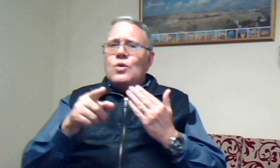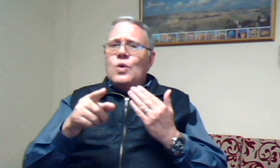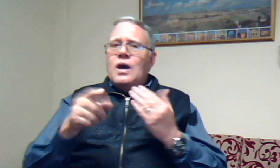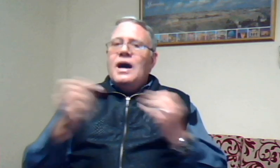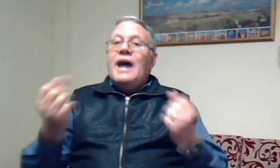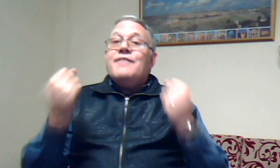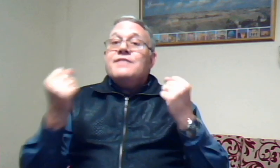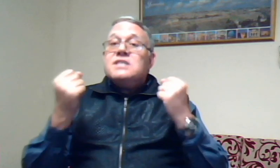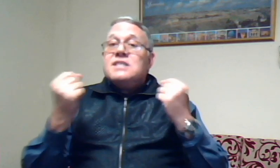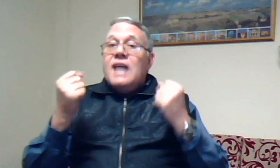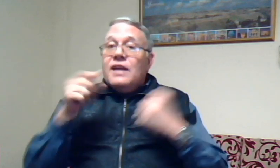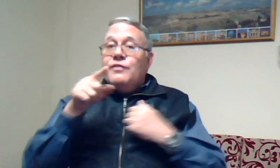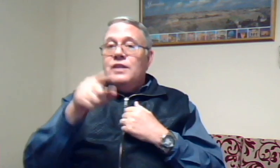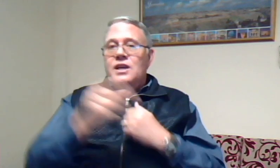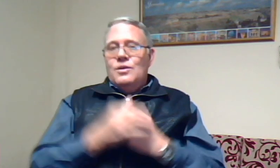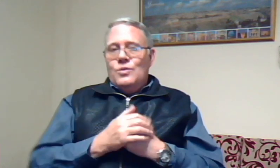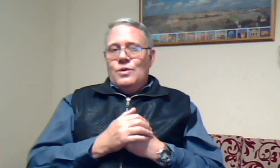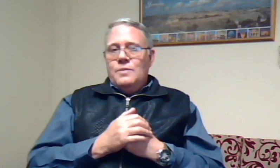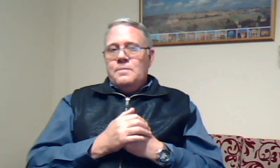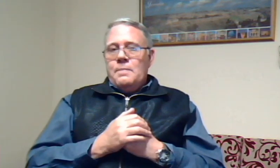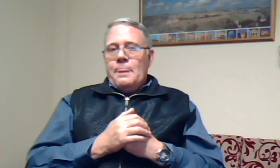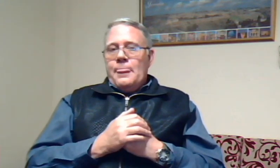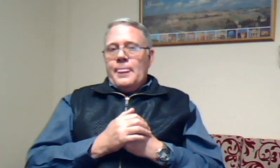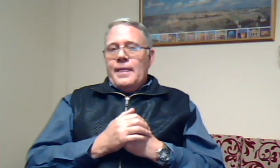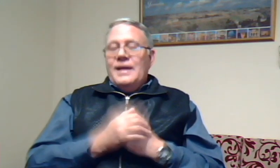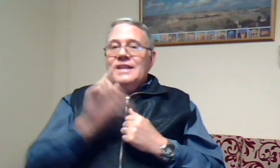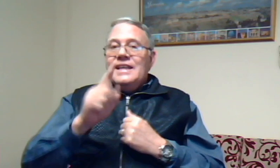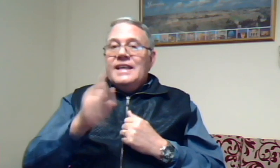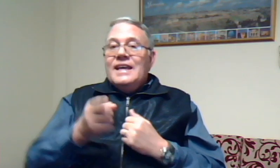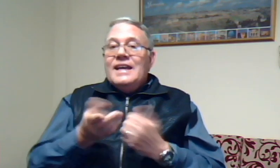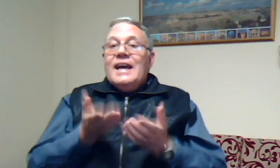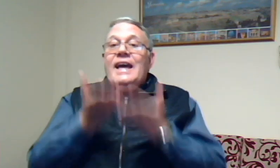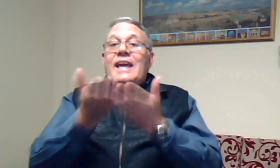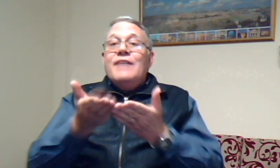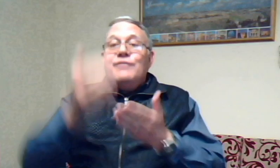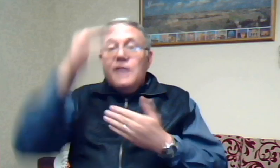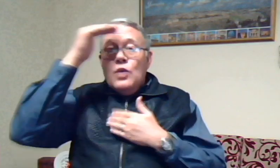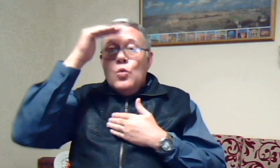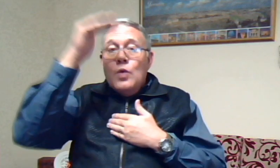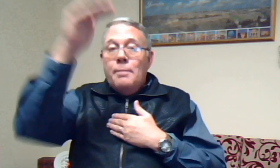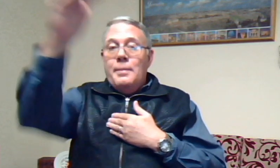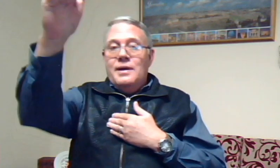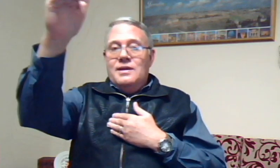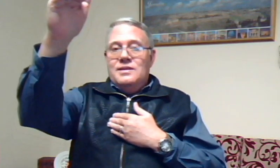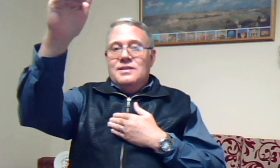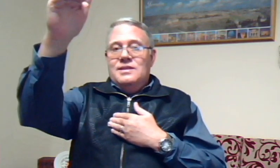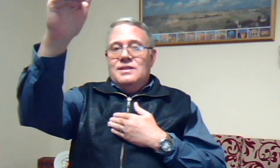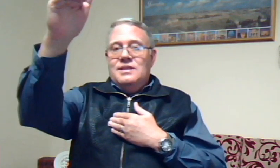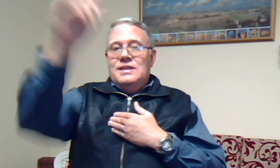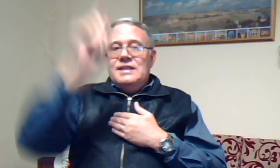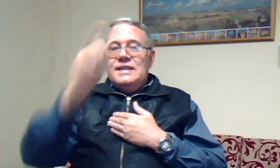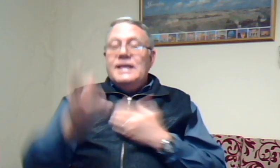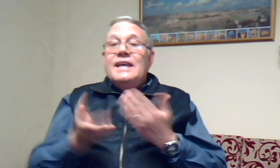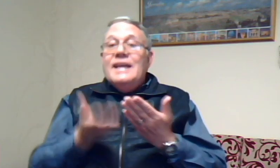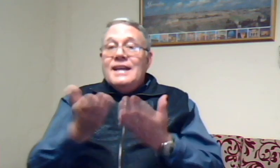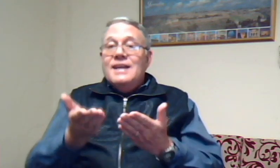Hy Versterk Vir jou Die Heere Gee vir jou Hoop Die Heere